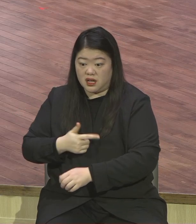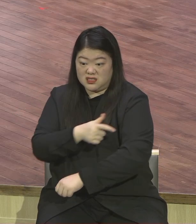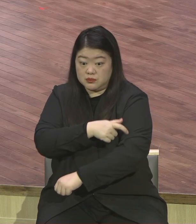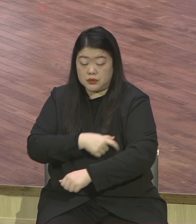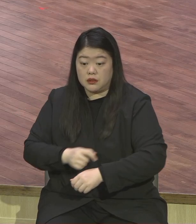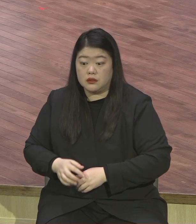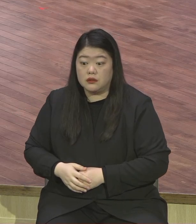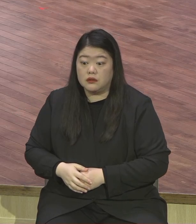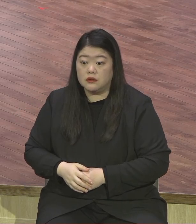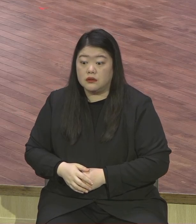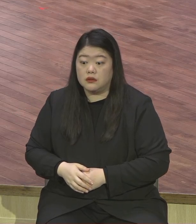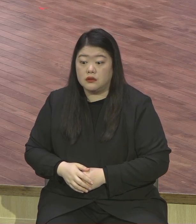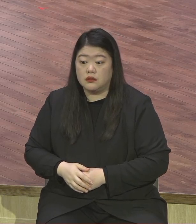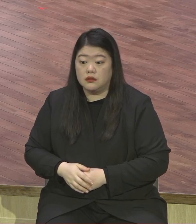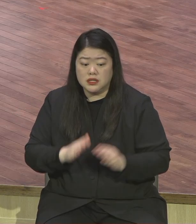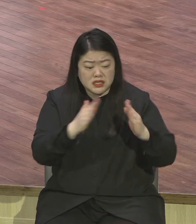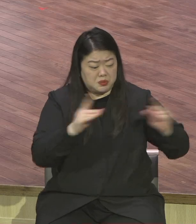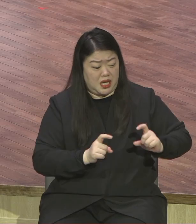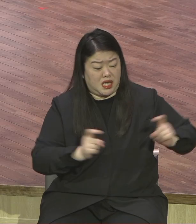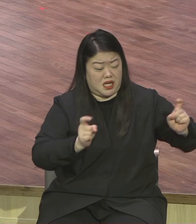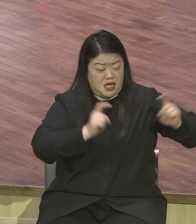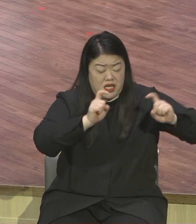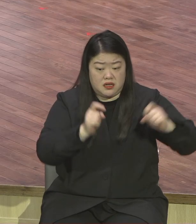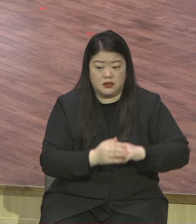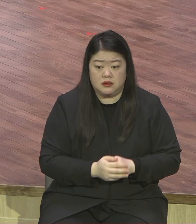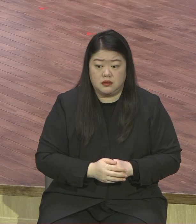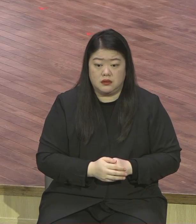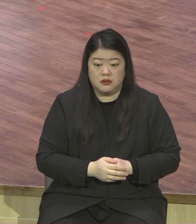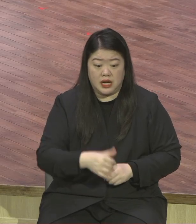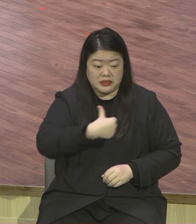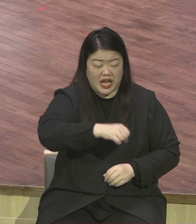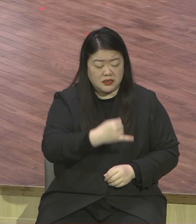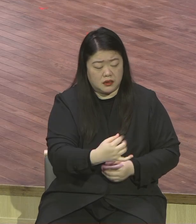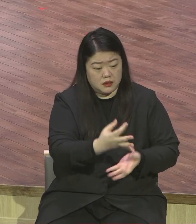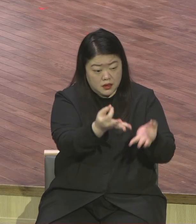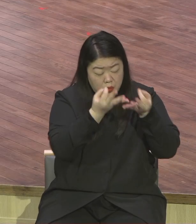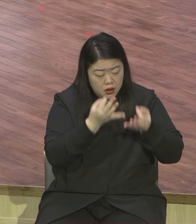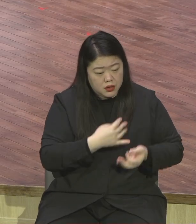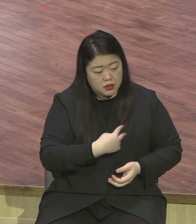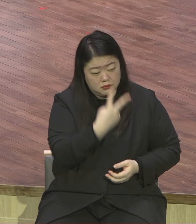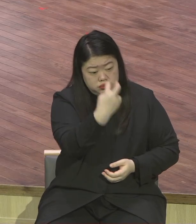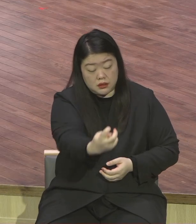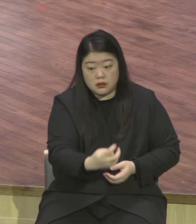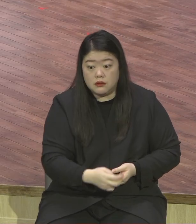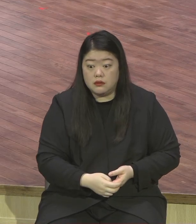뛰쳐나가 자식들 다 집 뛰쳐나가 얼마나 악한 짓을 했길 그런 짓을 하냐고